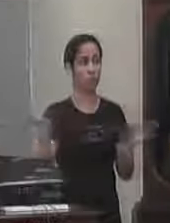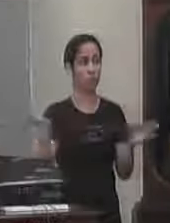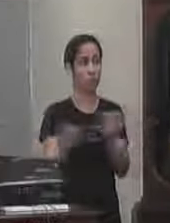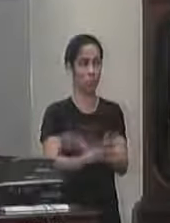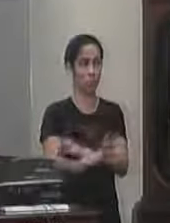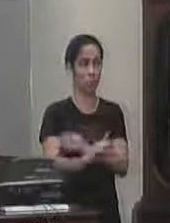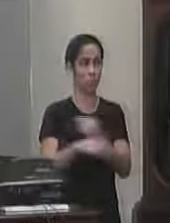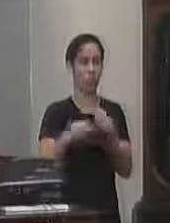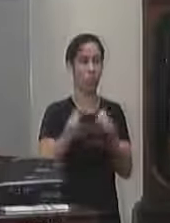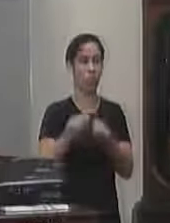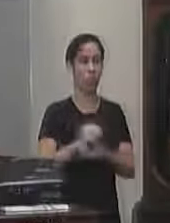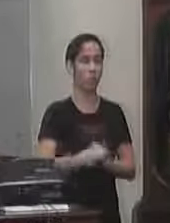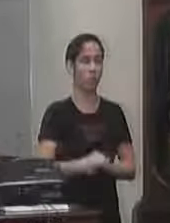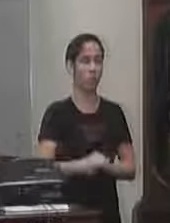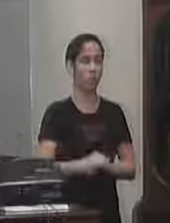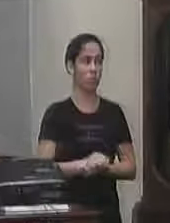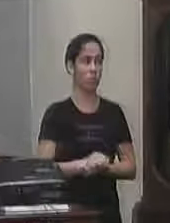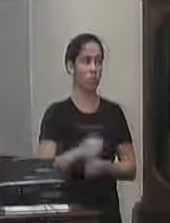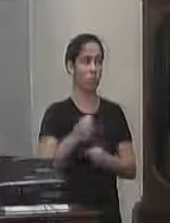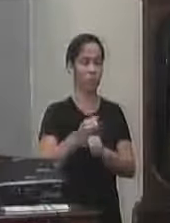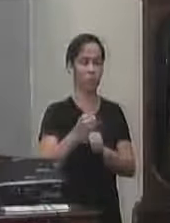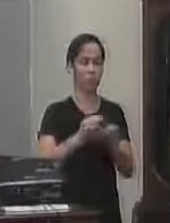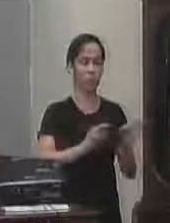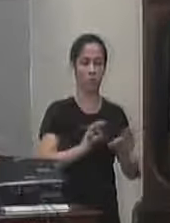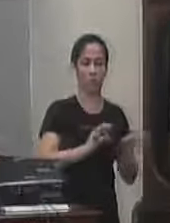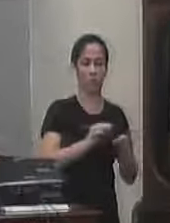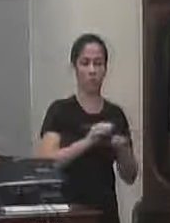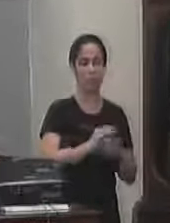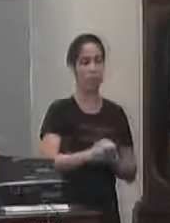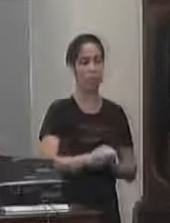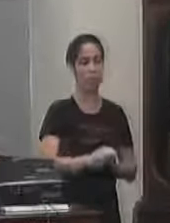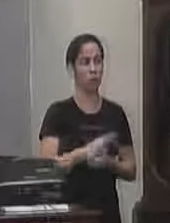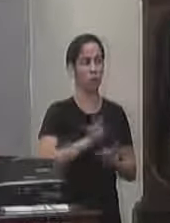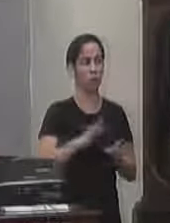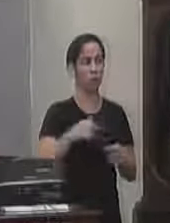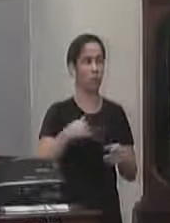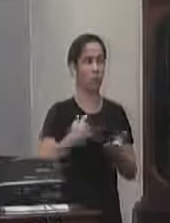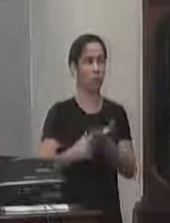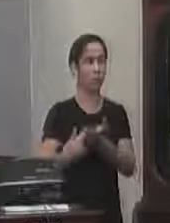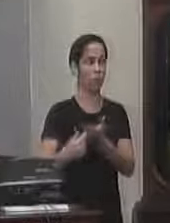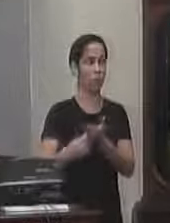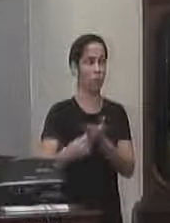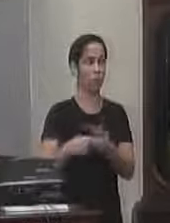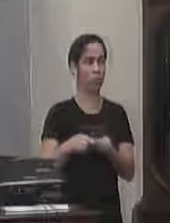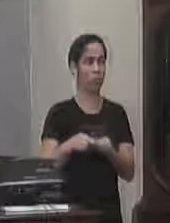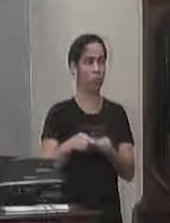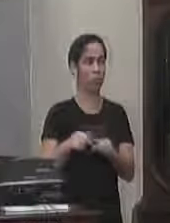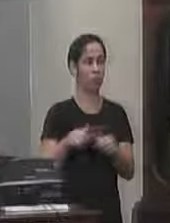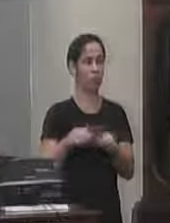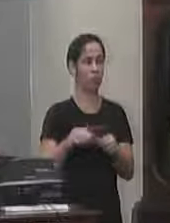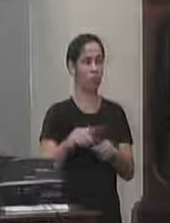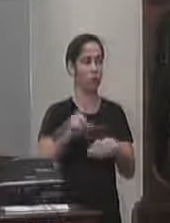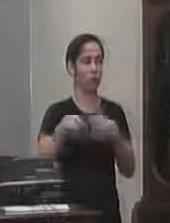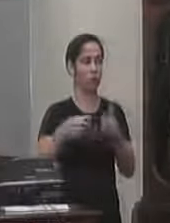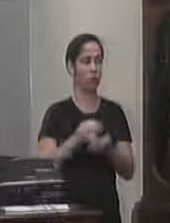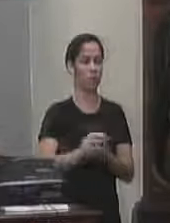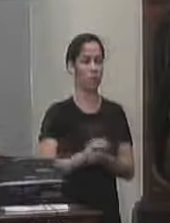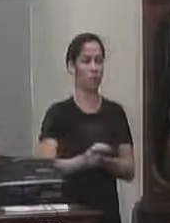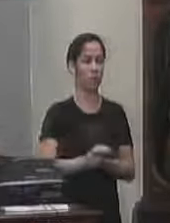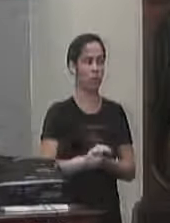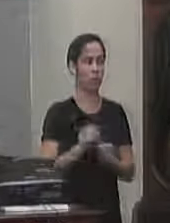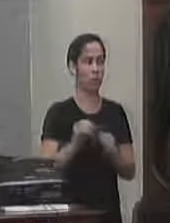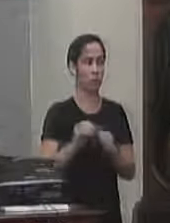contemplado pelo projeto mas que o meu compromisso com eles estaria imediatamente